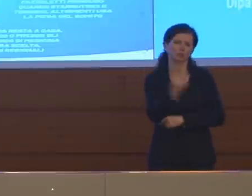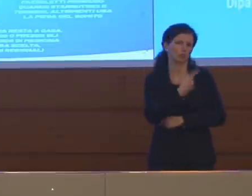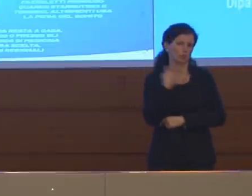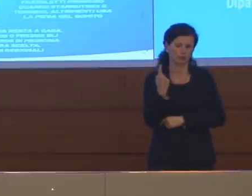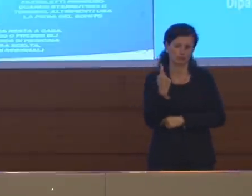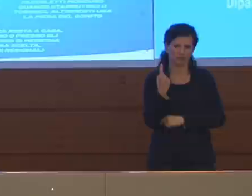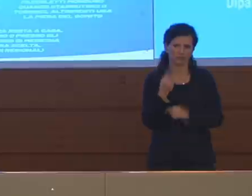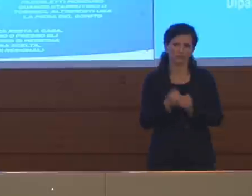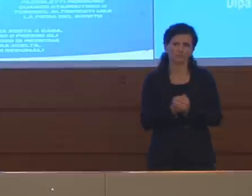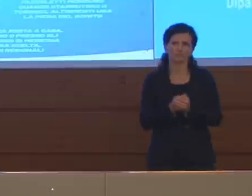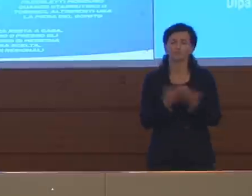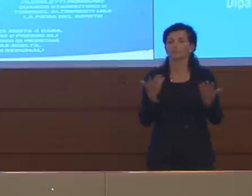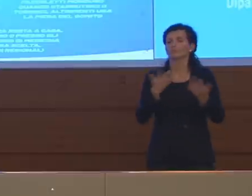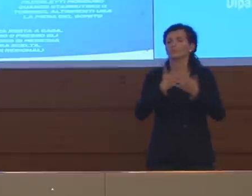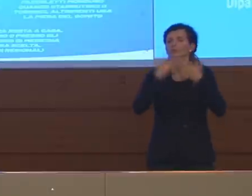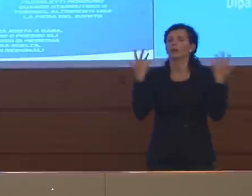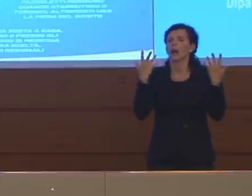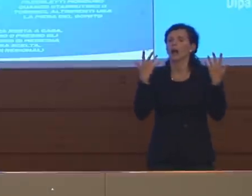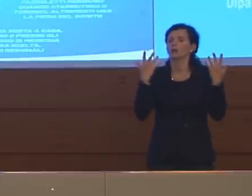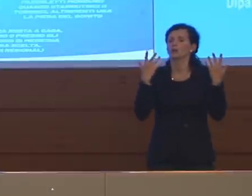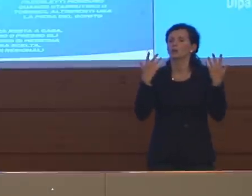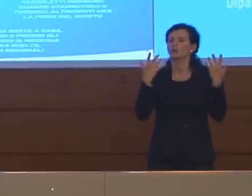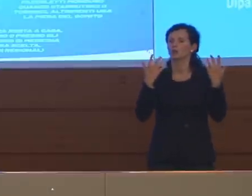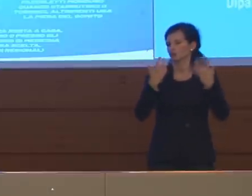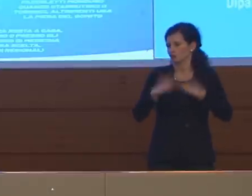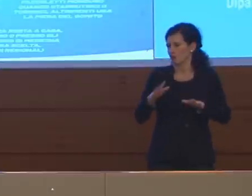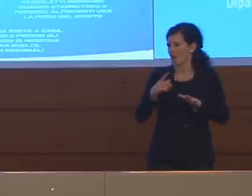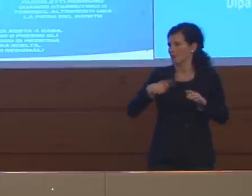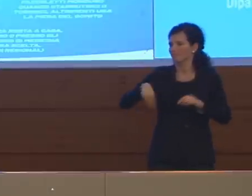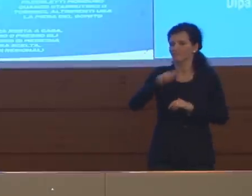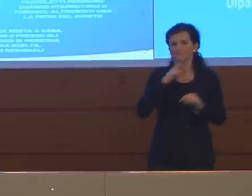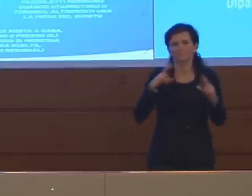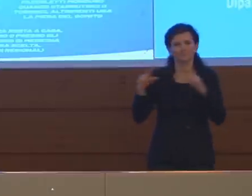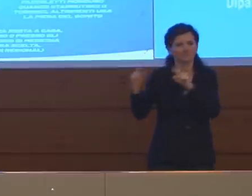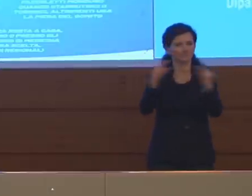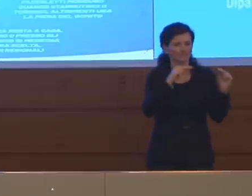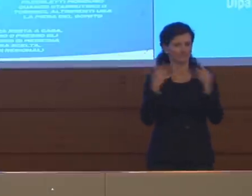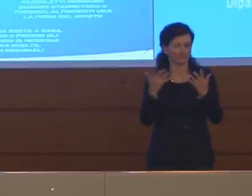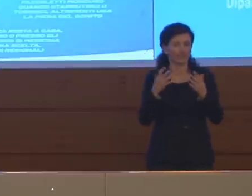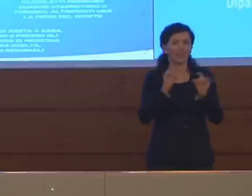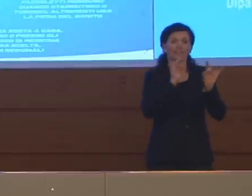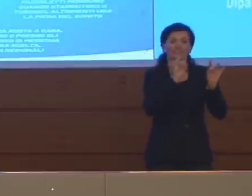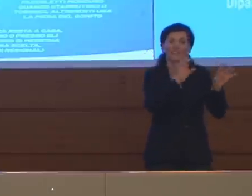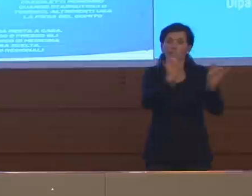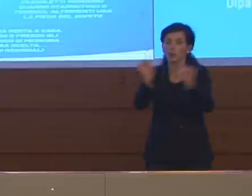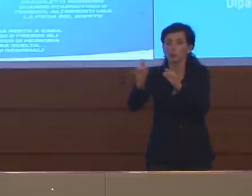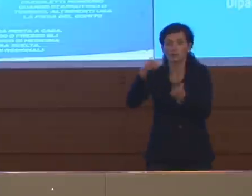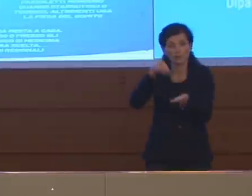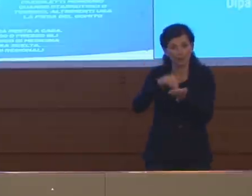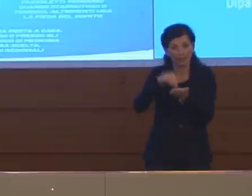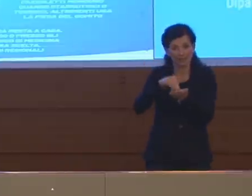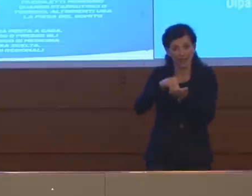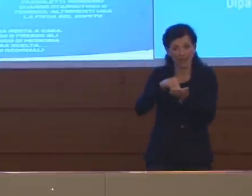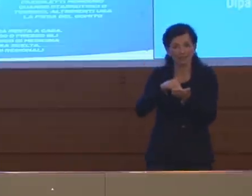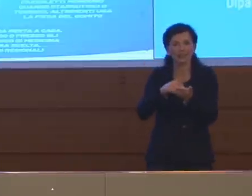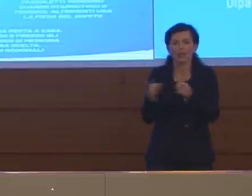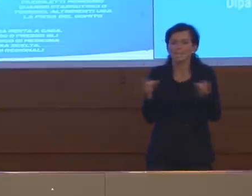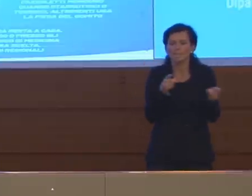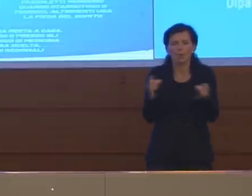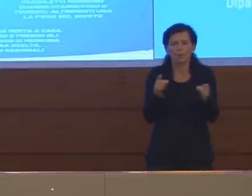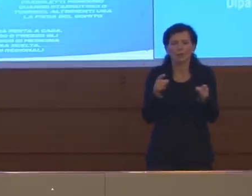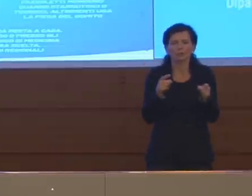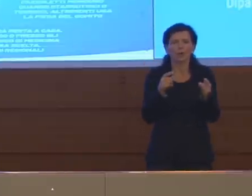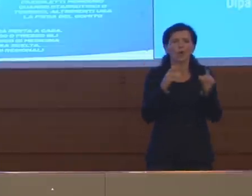chiaro come spesso ci siamo detti che fino a quando circola il virus o fino a quando ci troviamo in fase epidemica, non